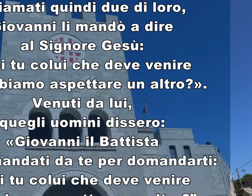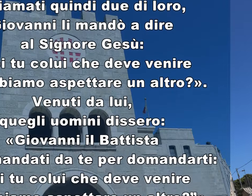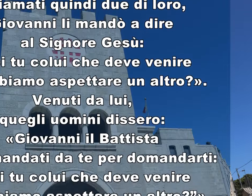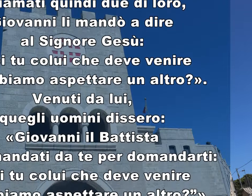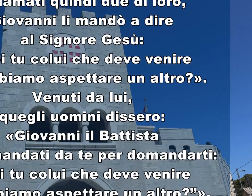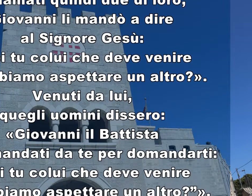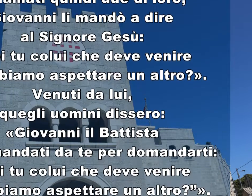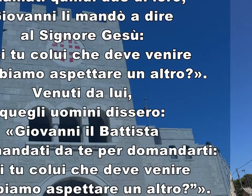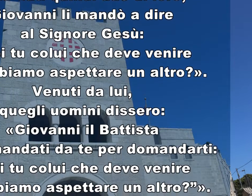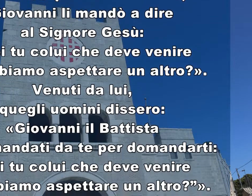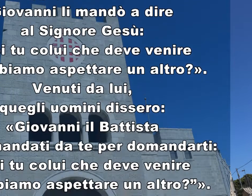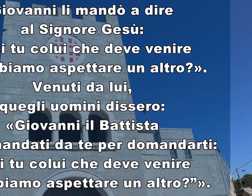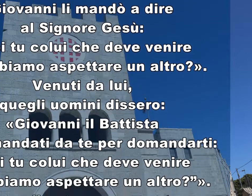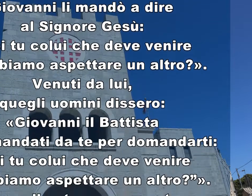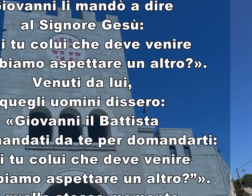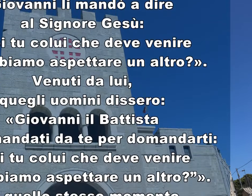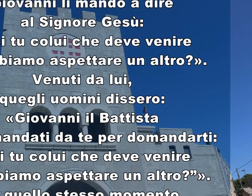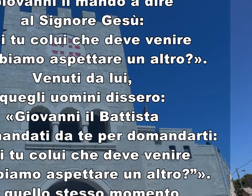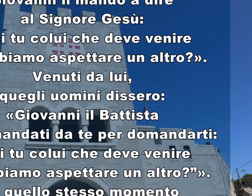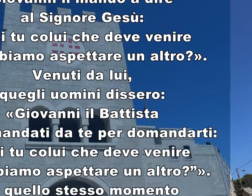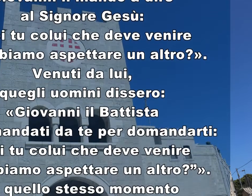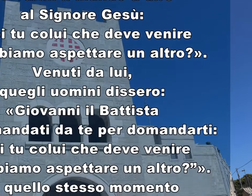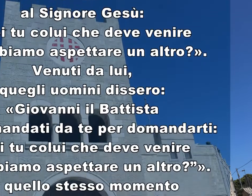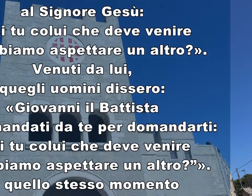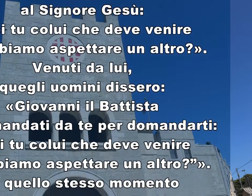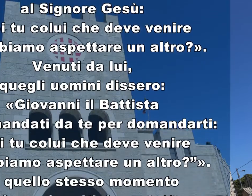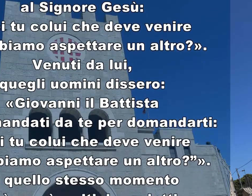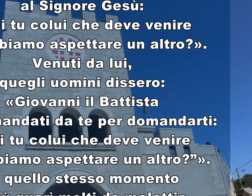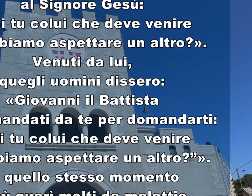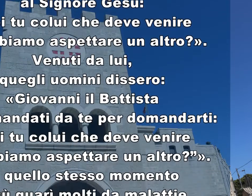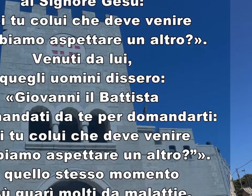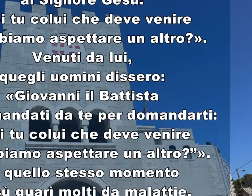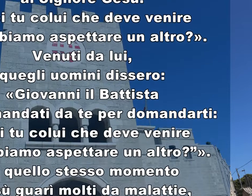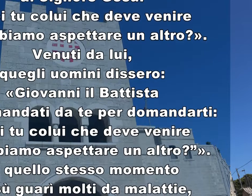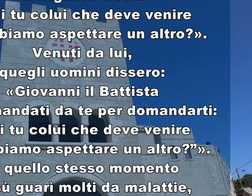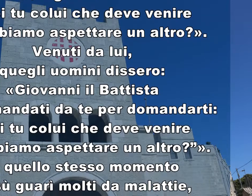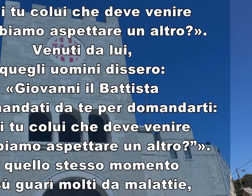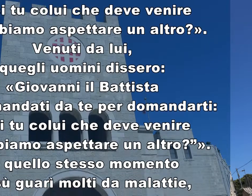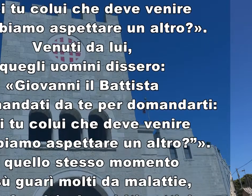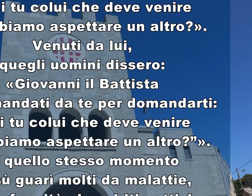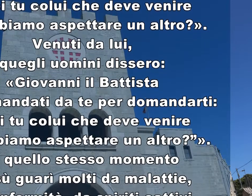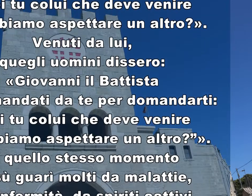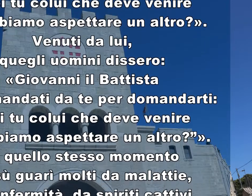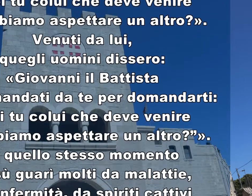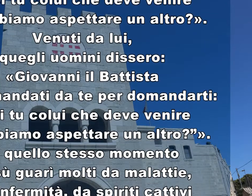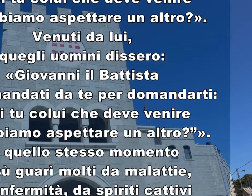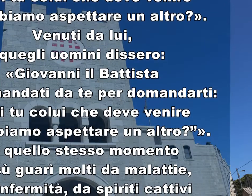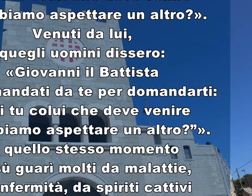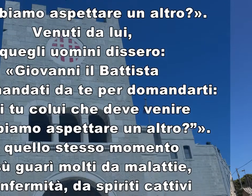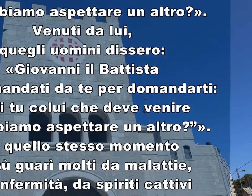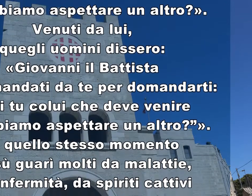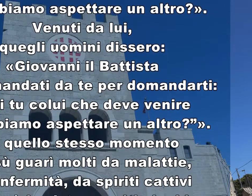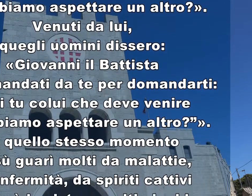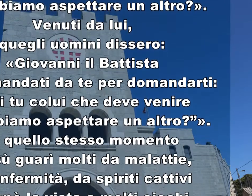aspettare un altro? In quello stesso momento, Gesù guarì molti da malattie, da infermità,